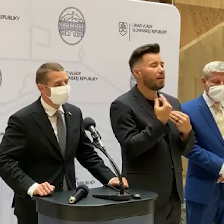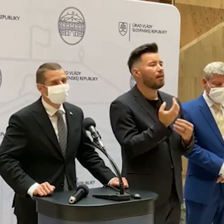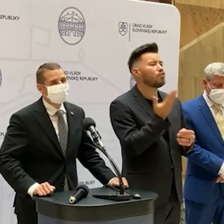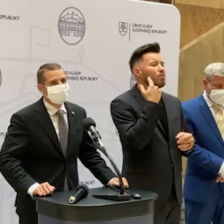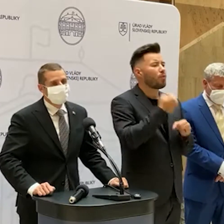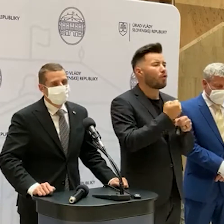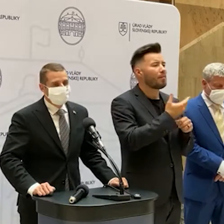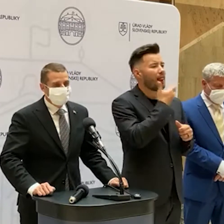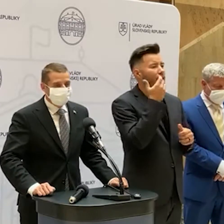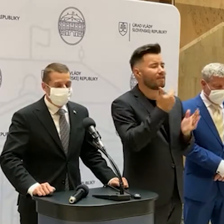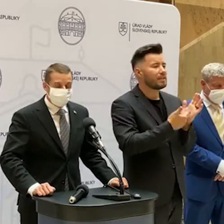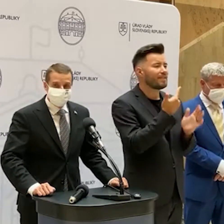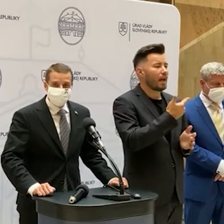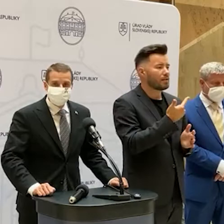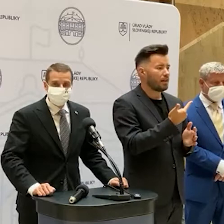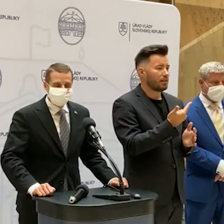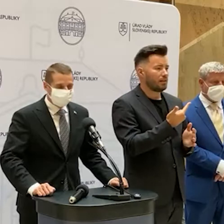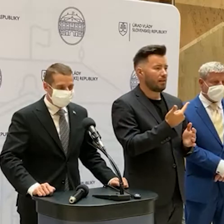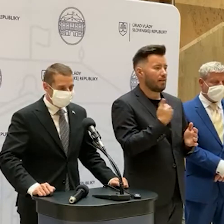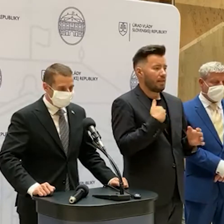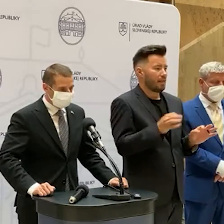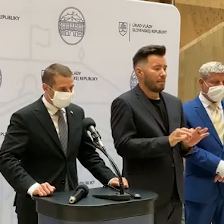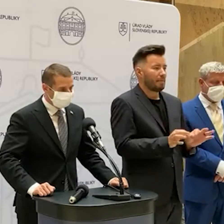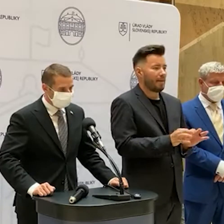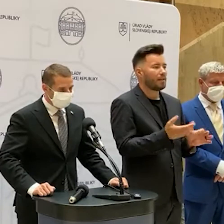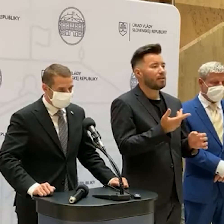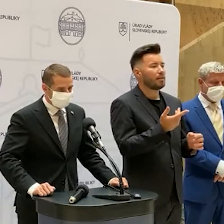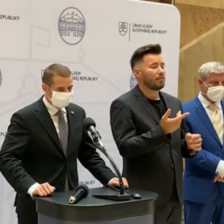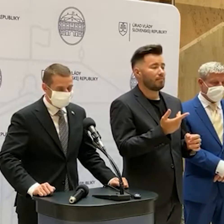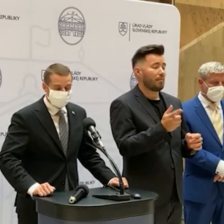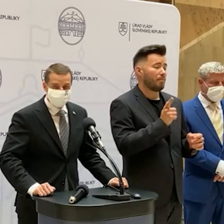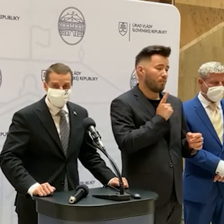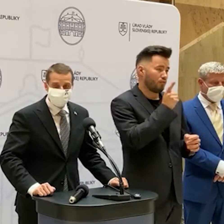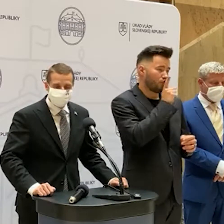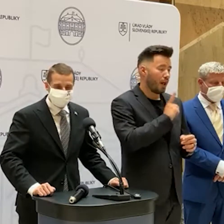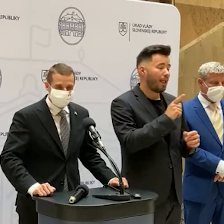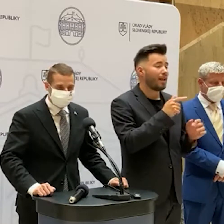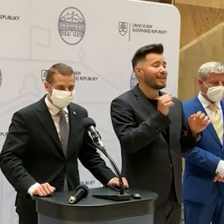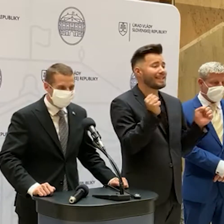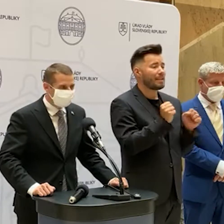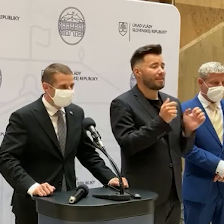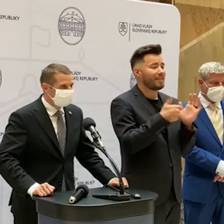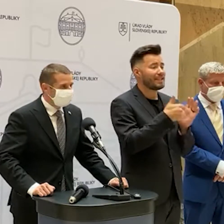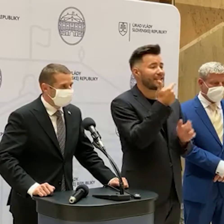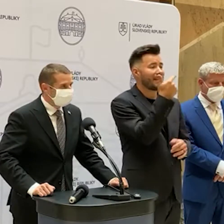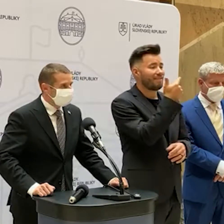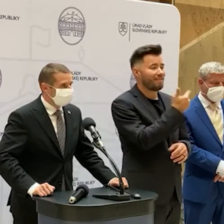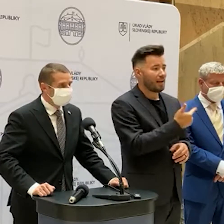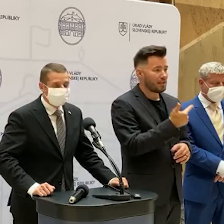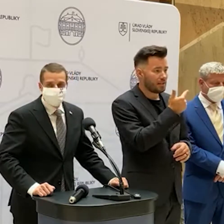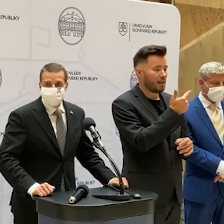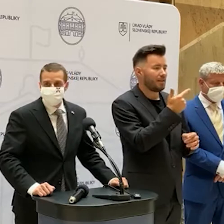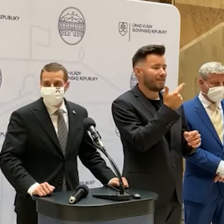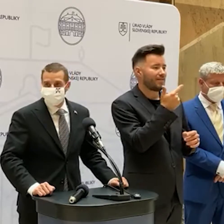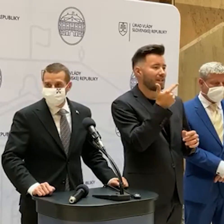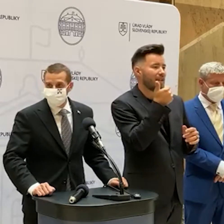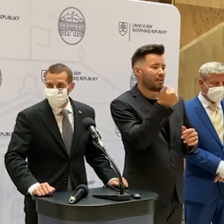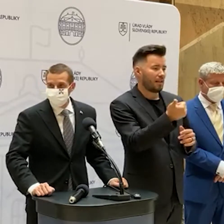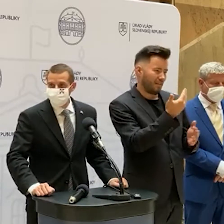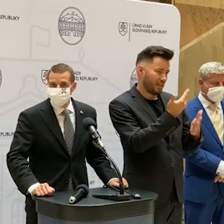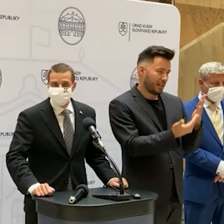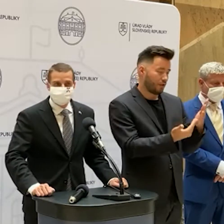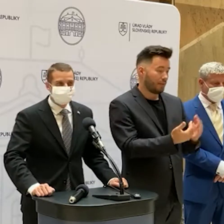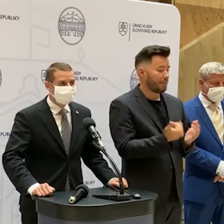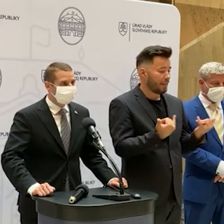začalo deať. A bohužiaľ, výustilo potom zime roku 2021. Teraz máme jednoduchú a